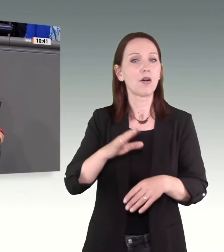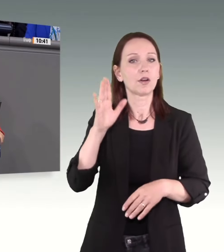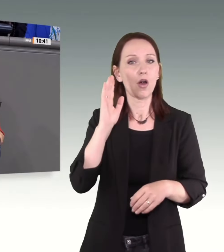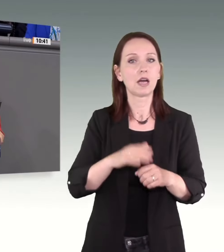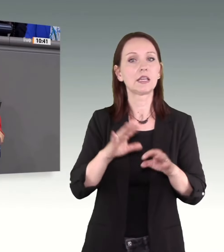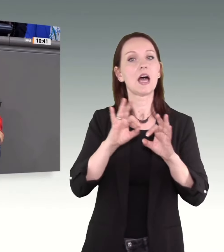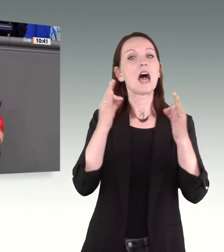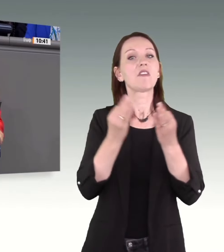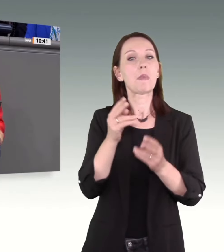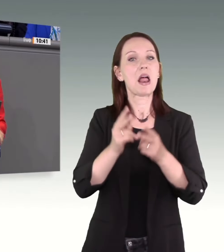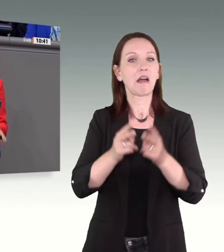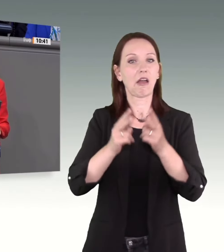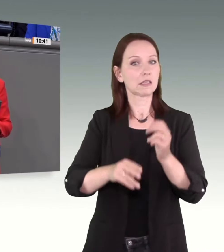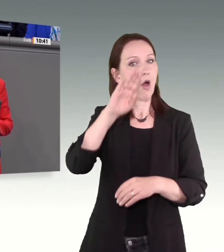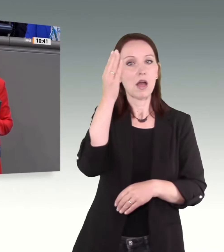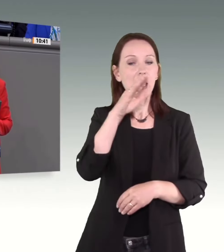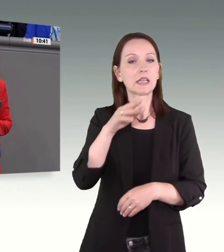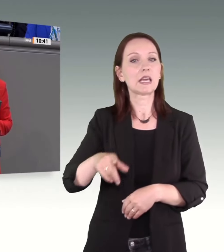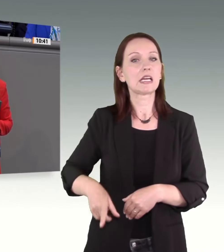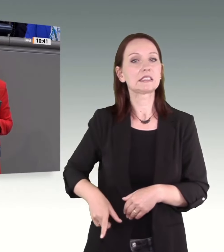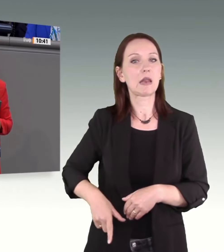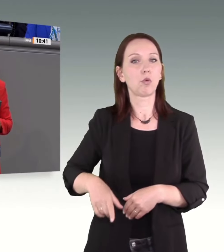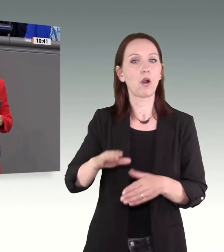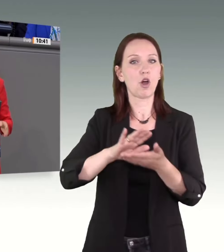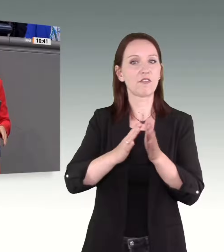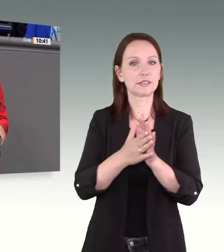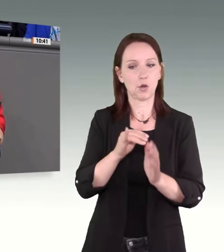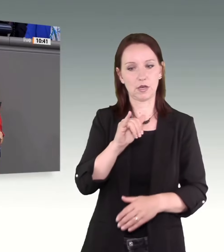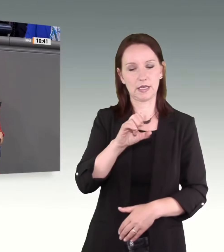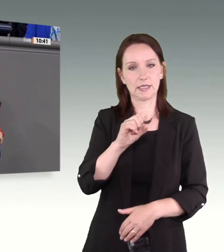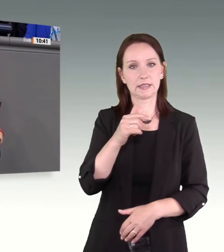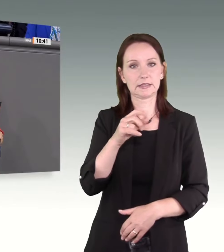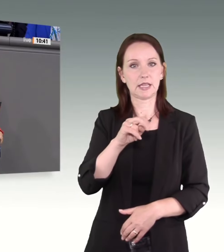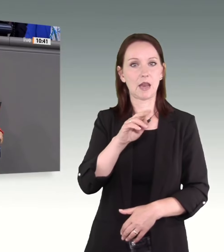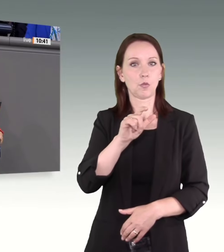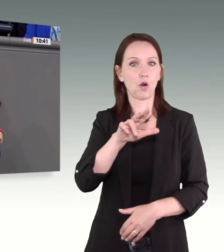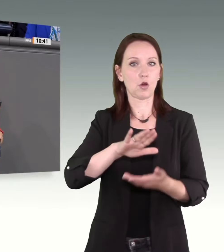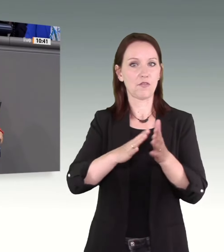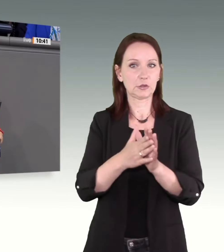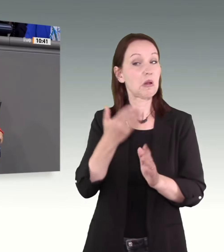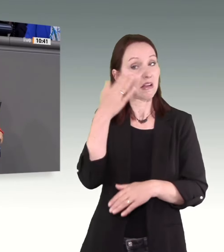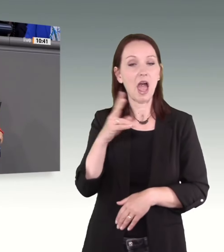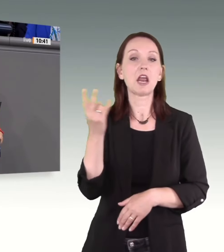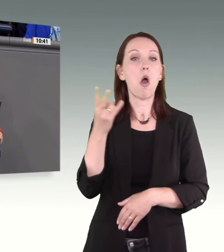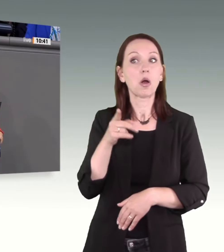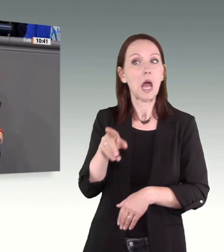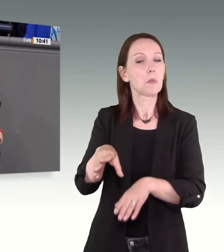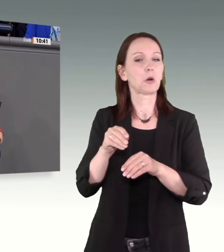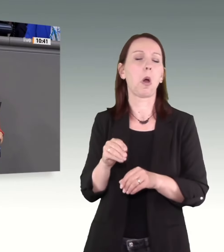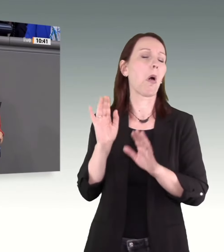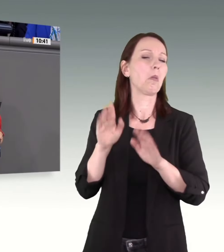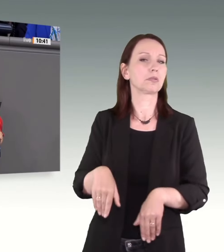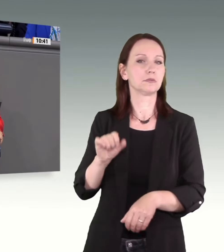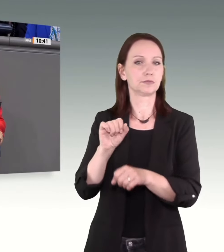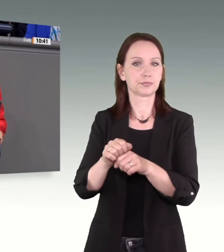-Konvention nicht kennen oder sich weigern, diese zu berücksichtigen? Zum Opferschutz gehört die ausnahms und vorbehaltlose komplette Umsetzung der